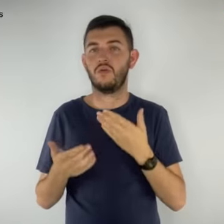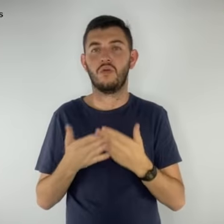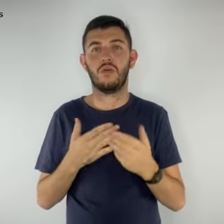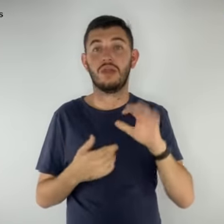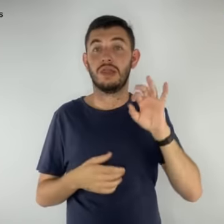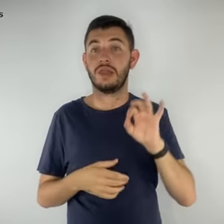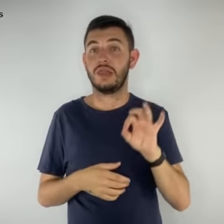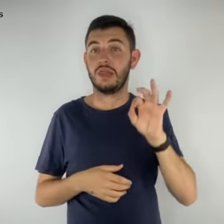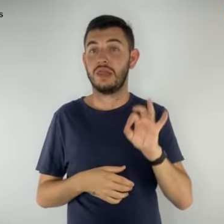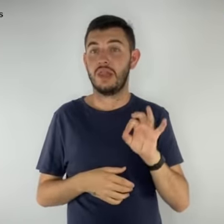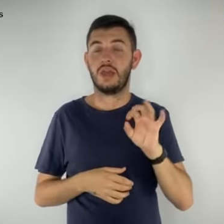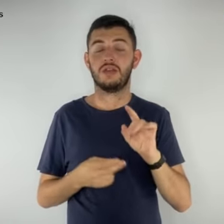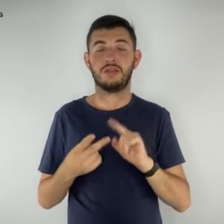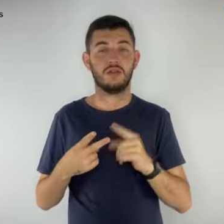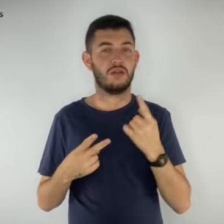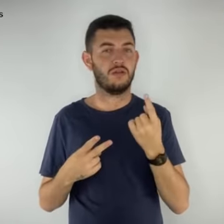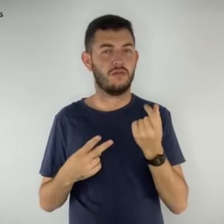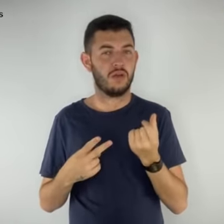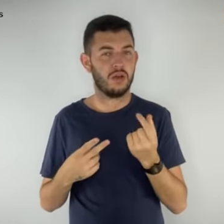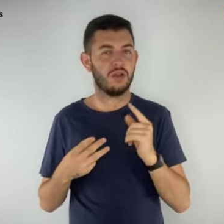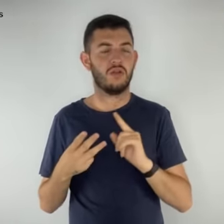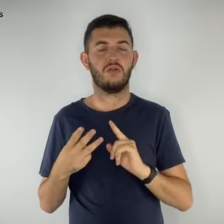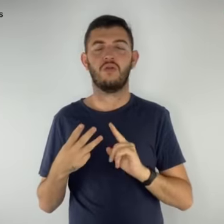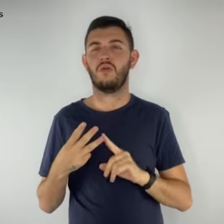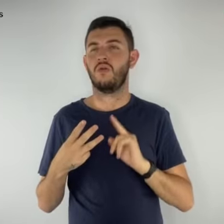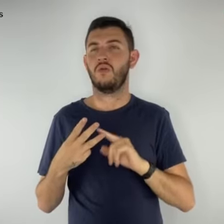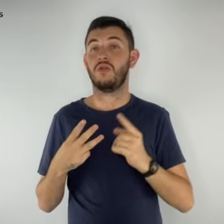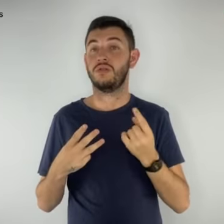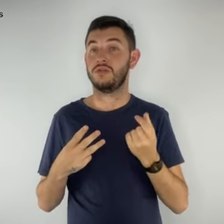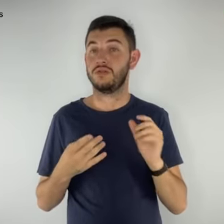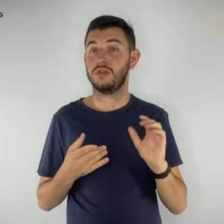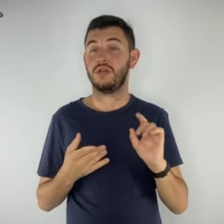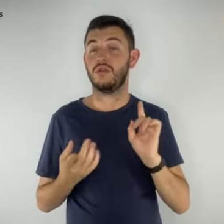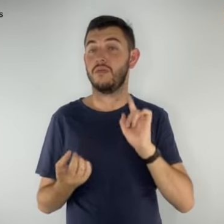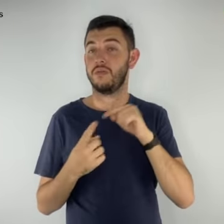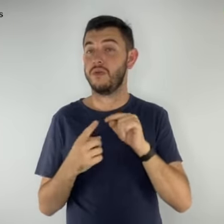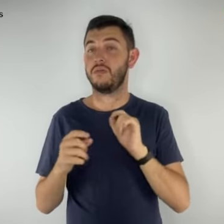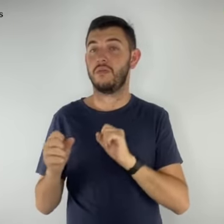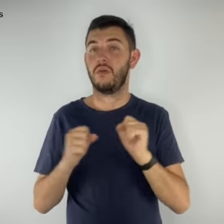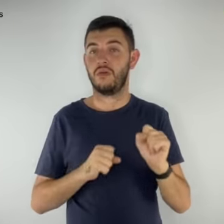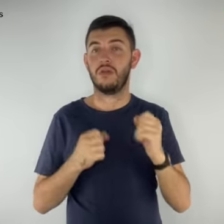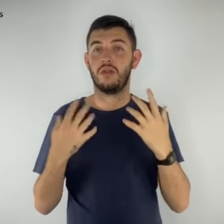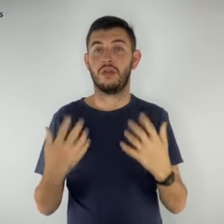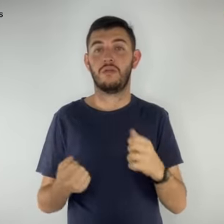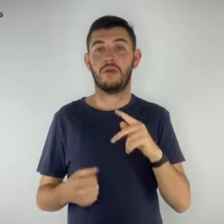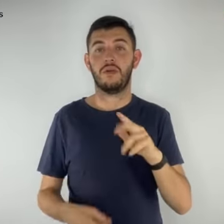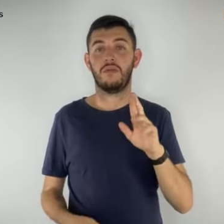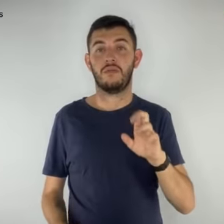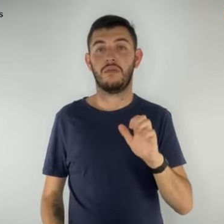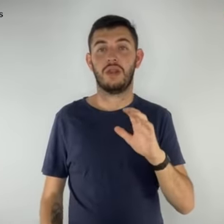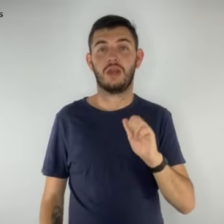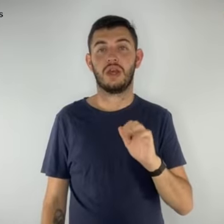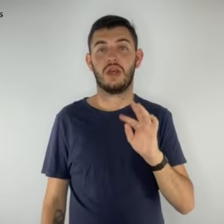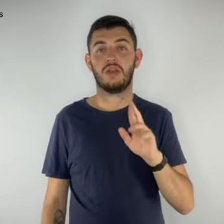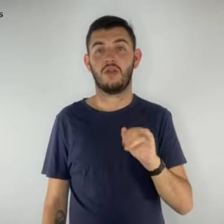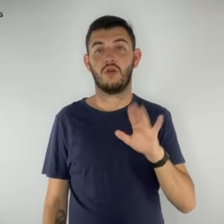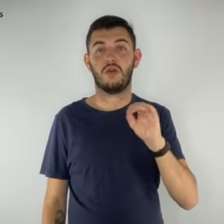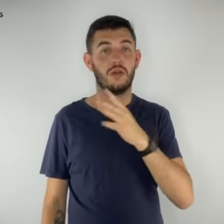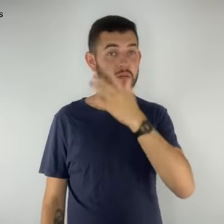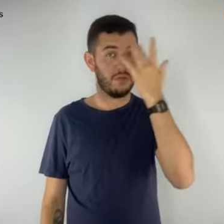tipo de taxa, valor, dinheiro para recebimento de precatório. Caso a pessoa peça dinheiro,